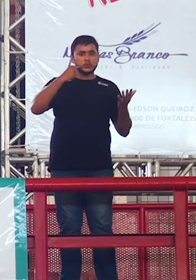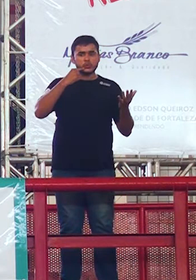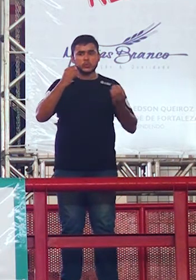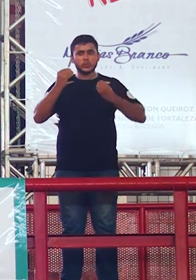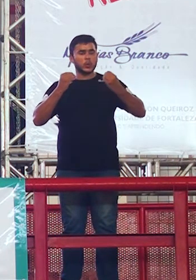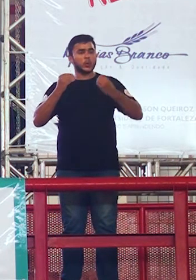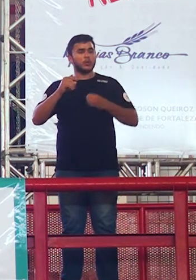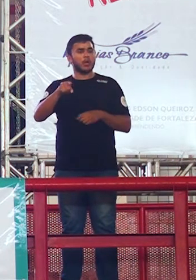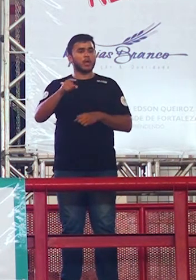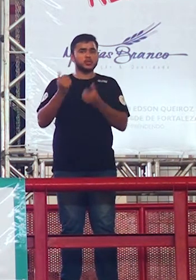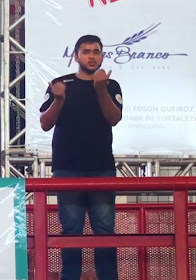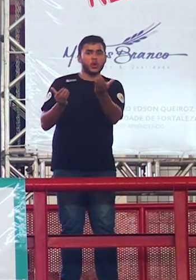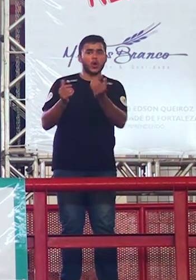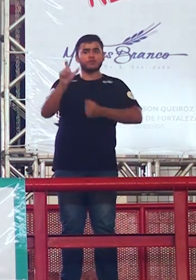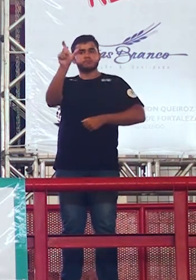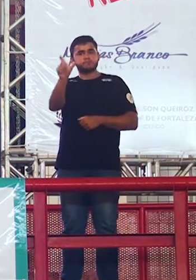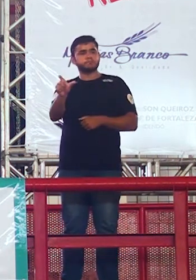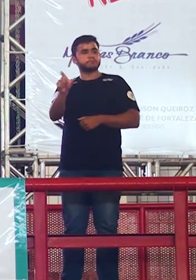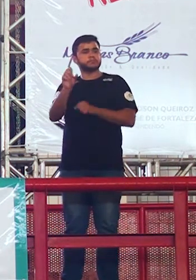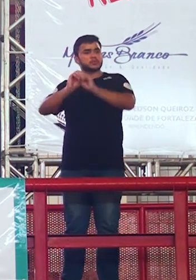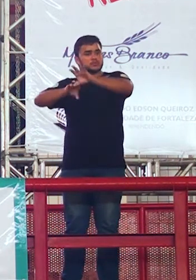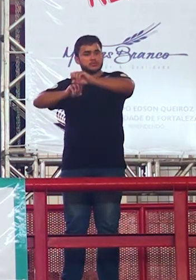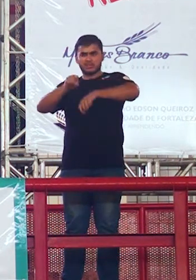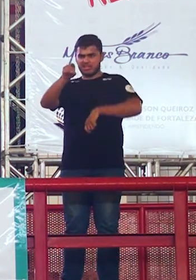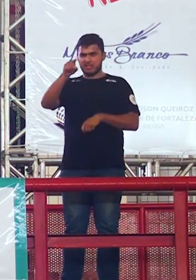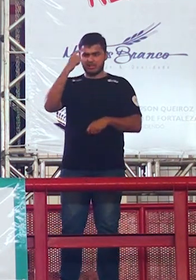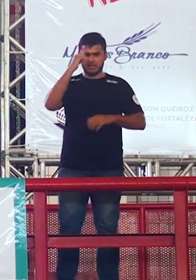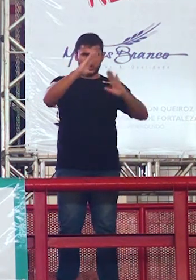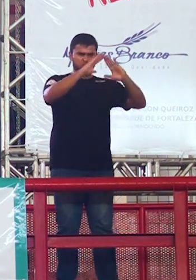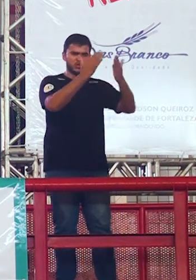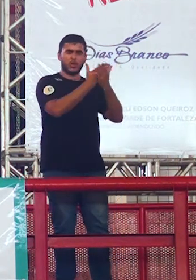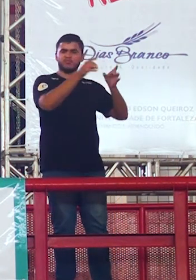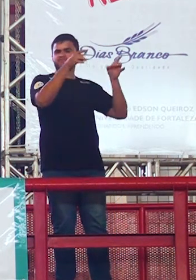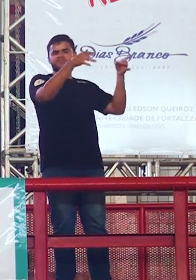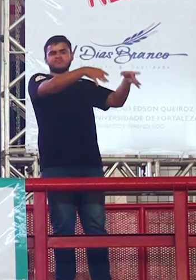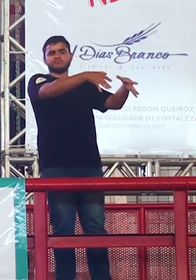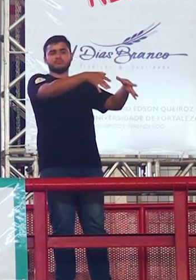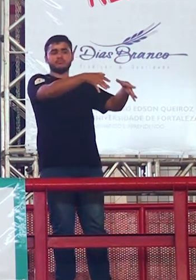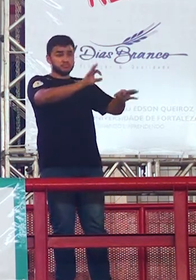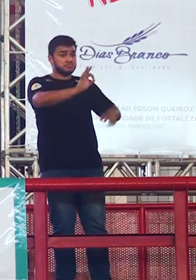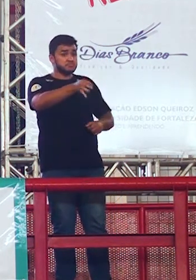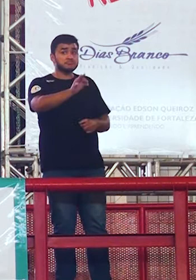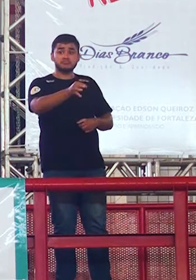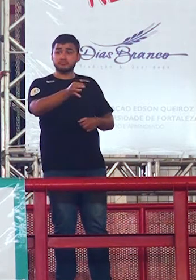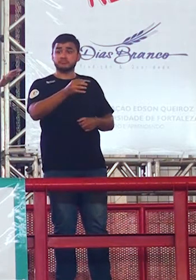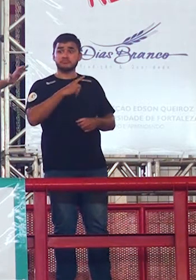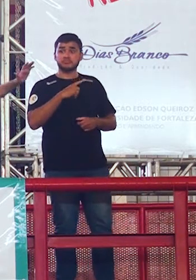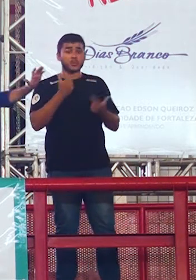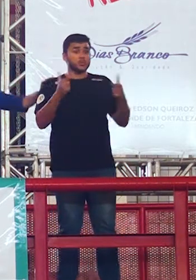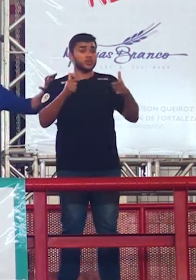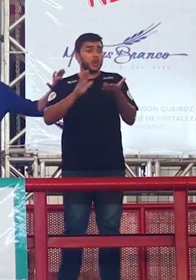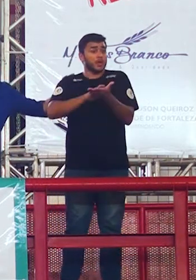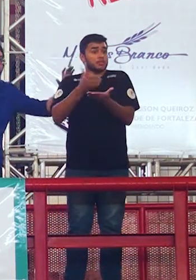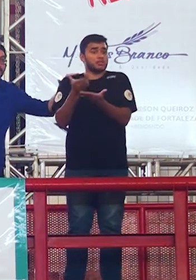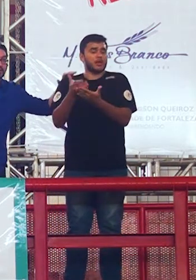surdo eles abandonam a escola ou não porque não tem ó